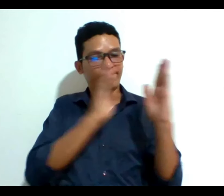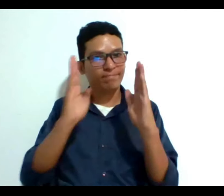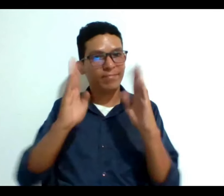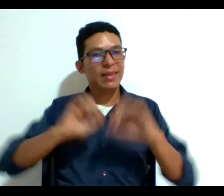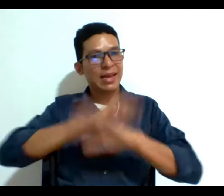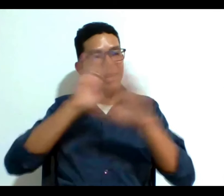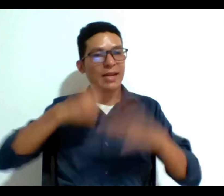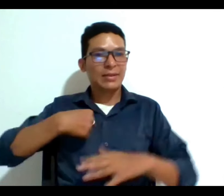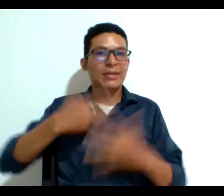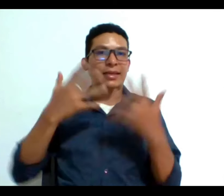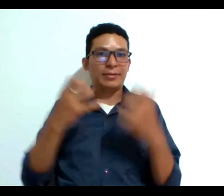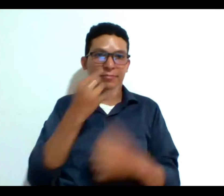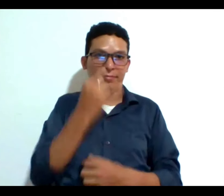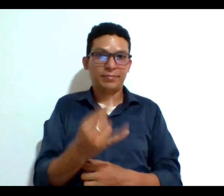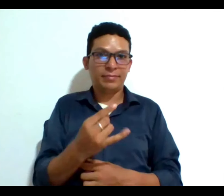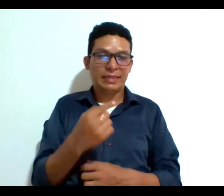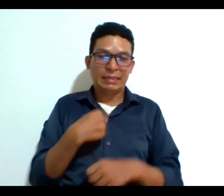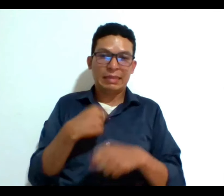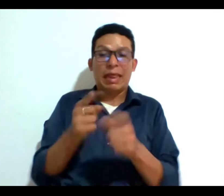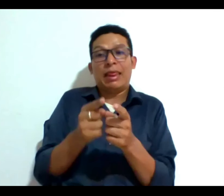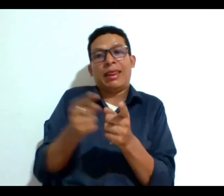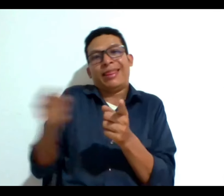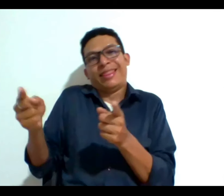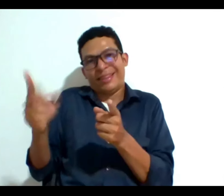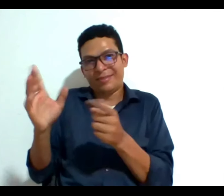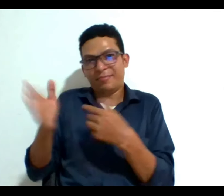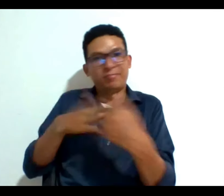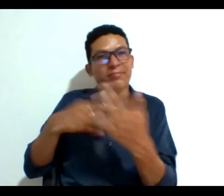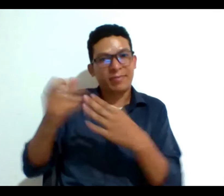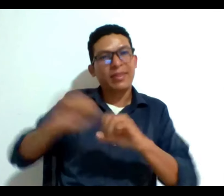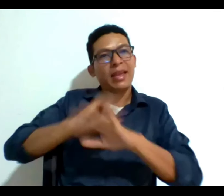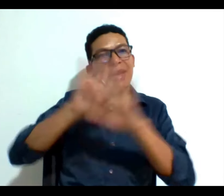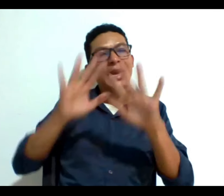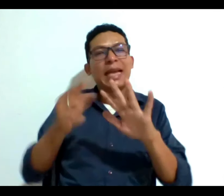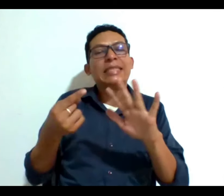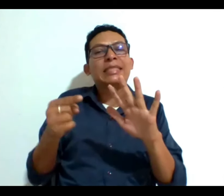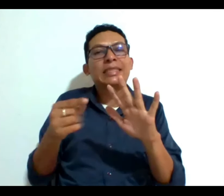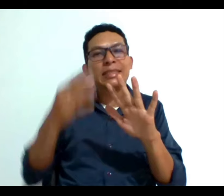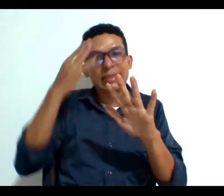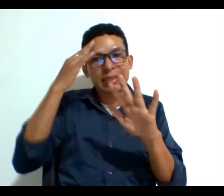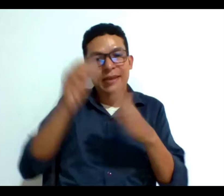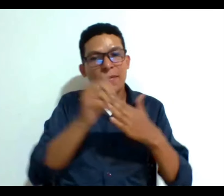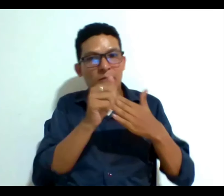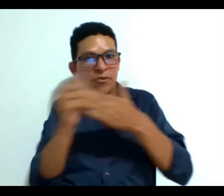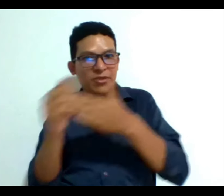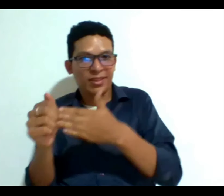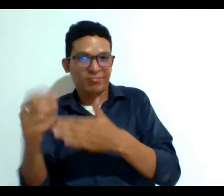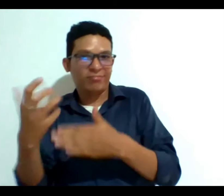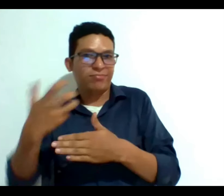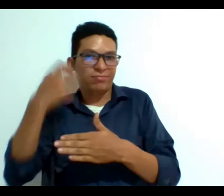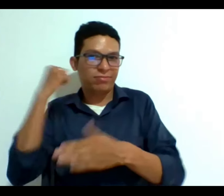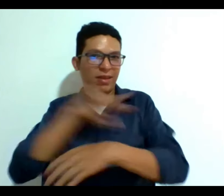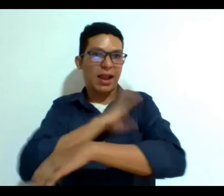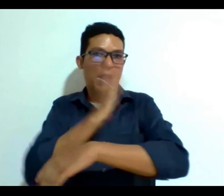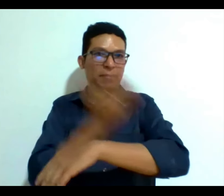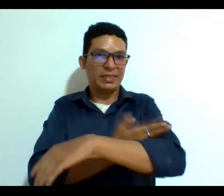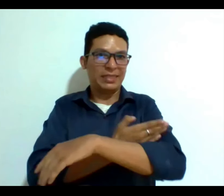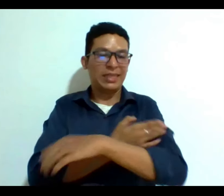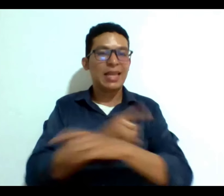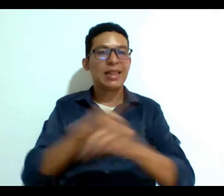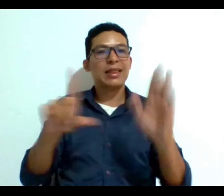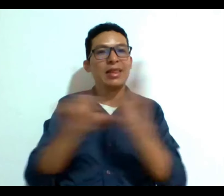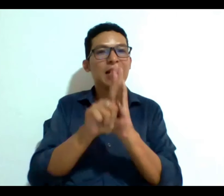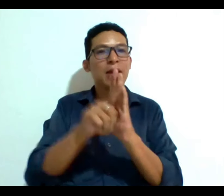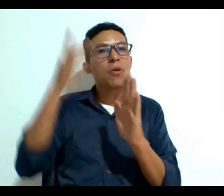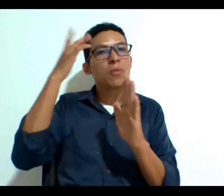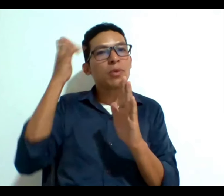sé que me extendí un poco pero es importante tener claridad sobre ese modelo de la capacidad legal y como hoy por qué la